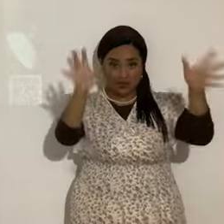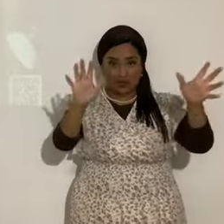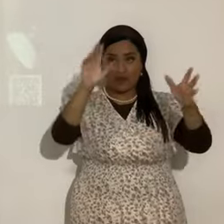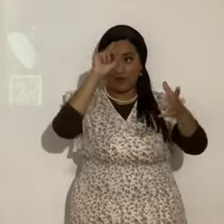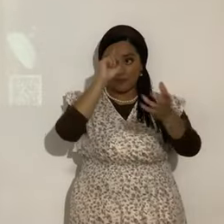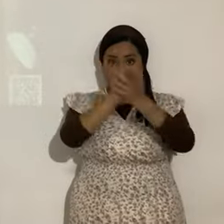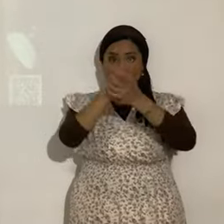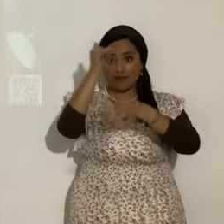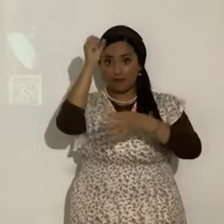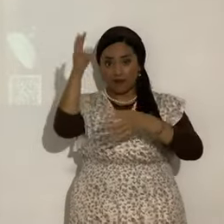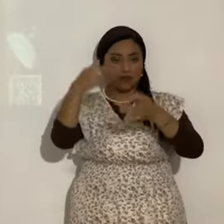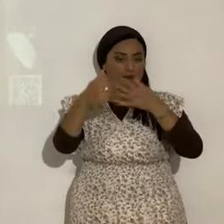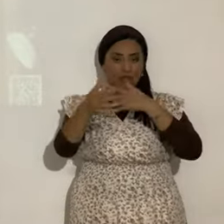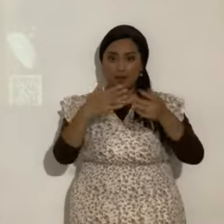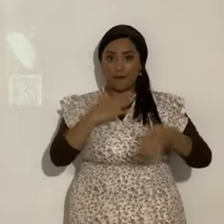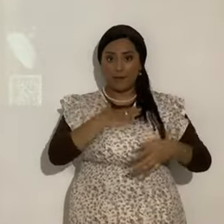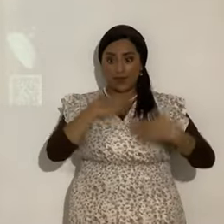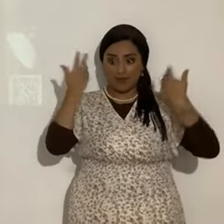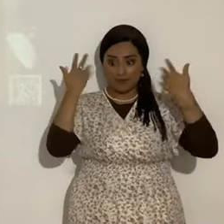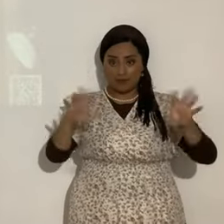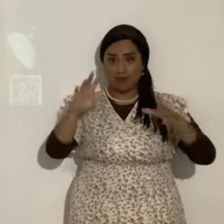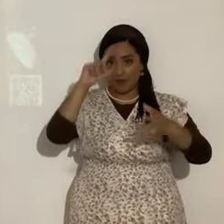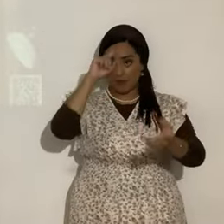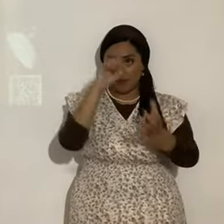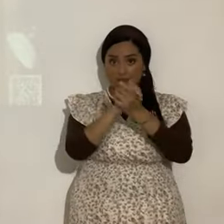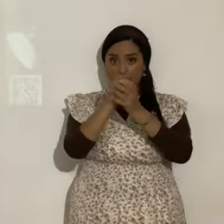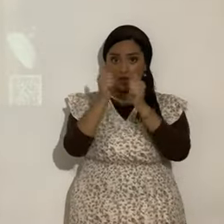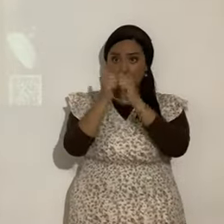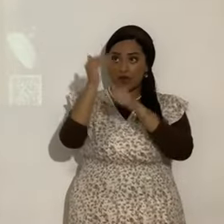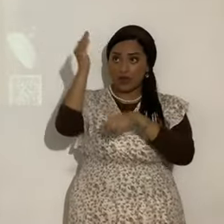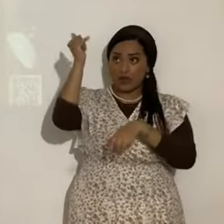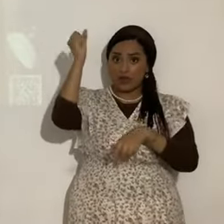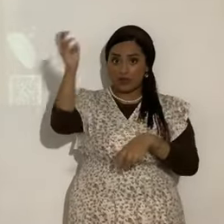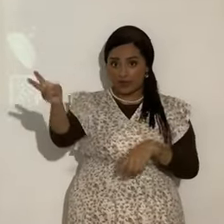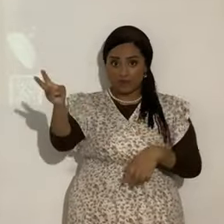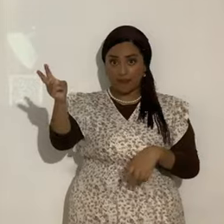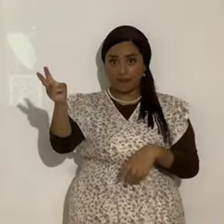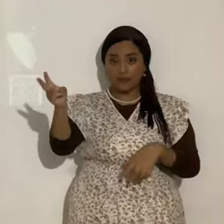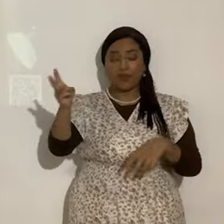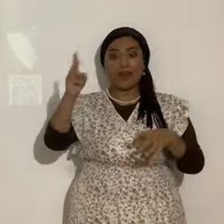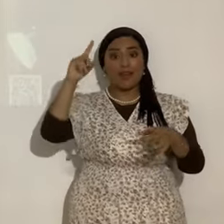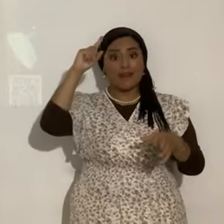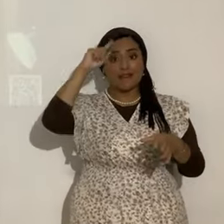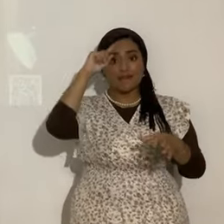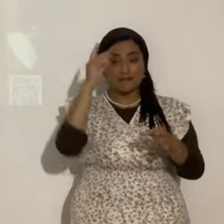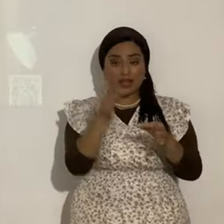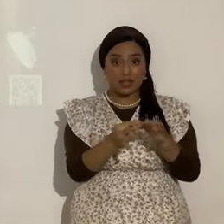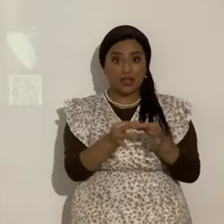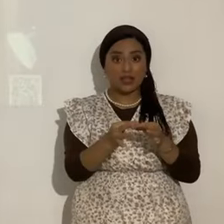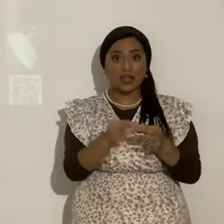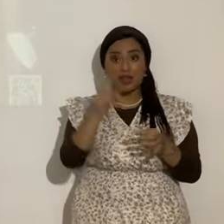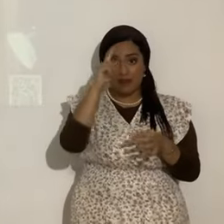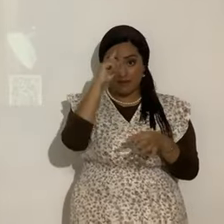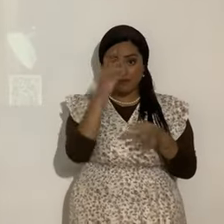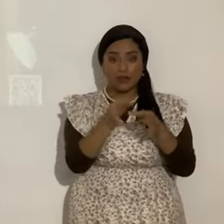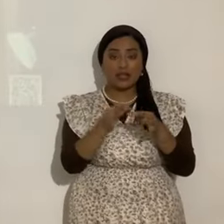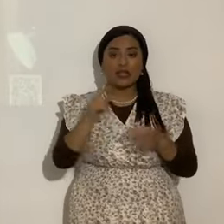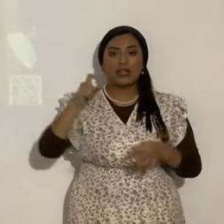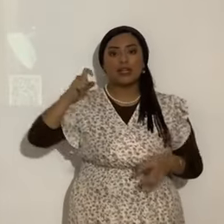A pesar de que yo he creído en él. En Yahshua. La fe sin embargo. Necesitaba ser